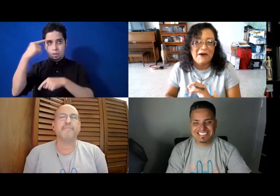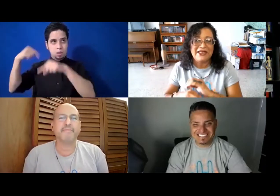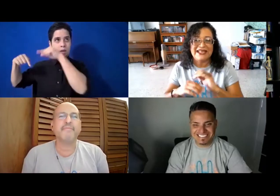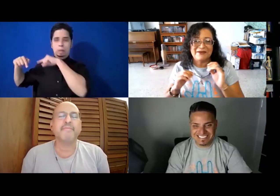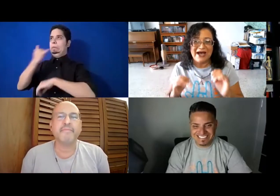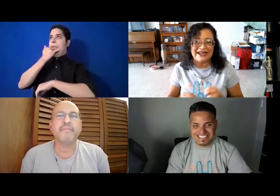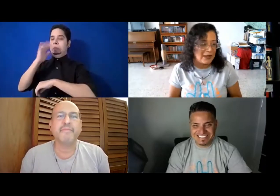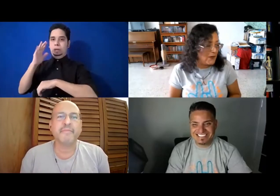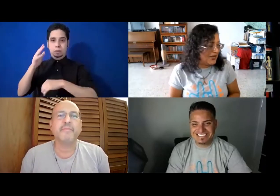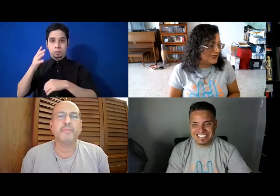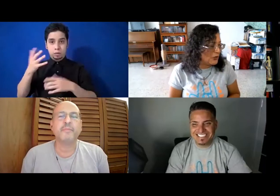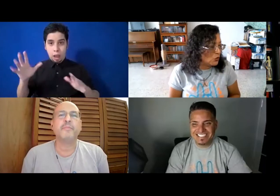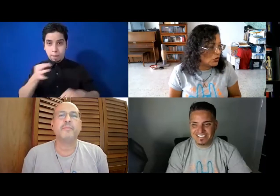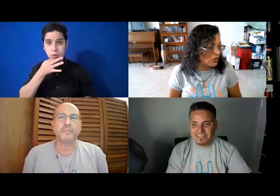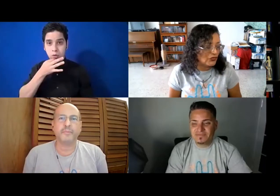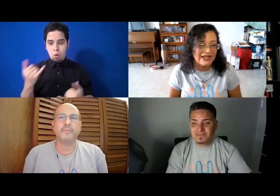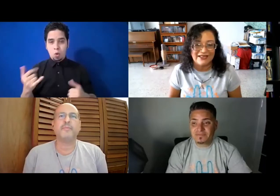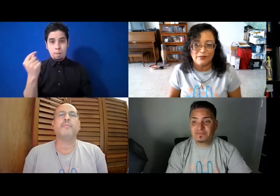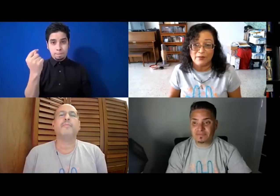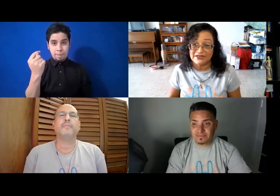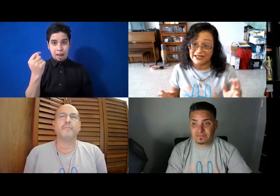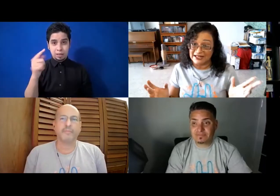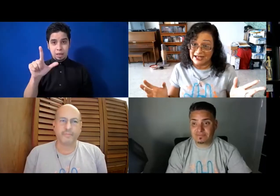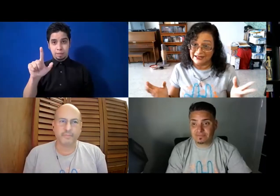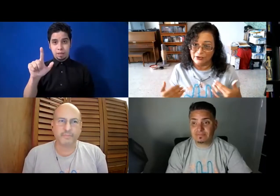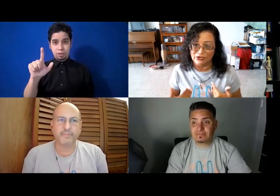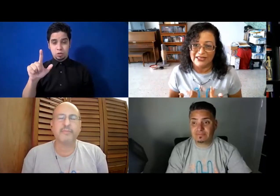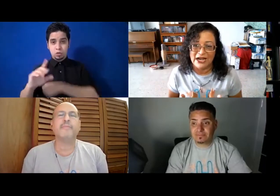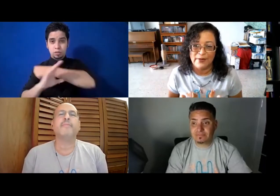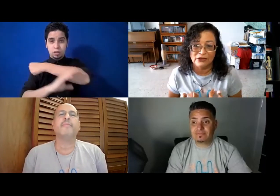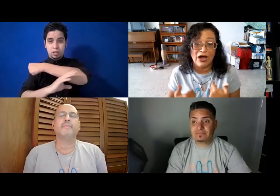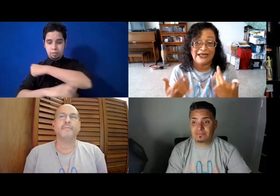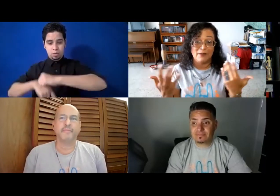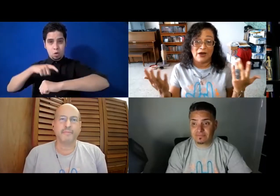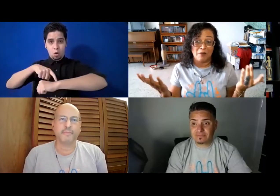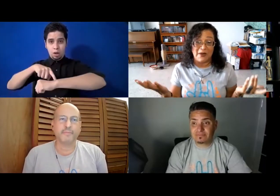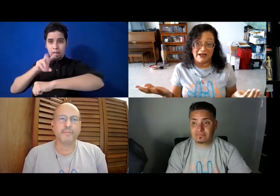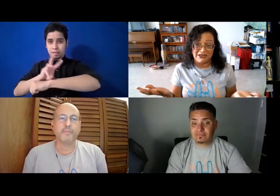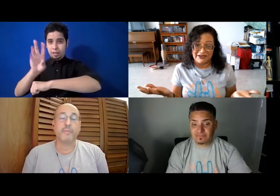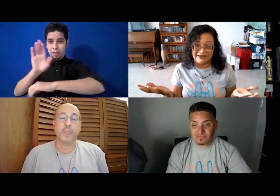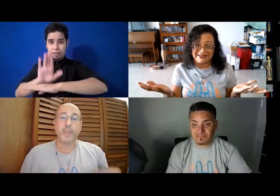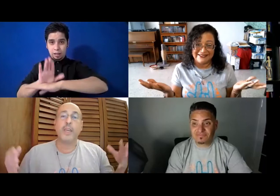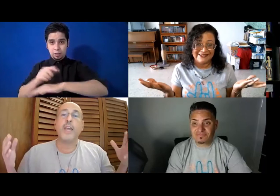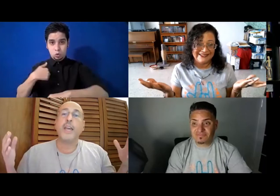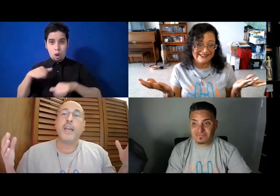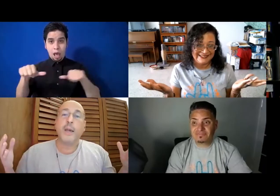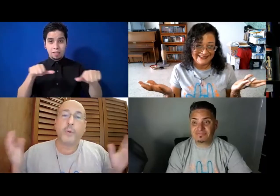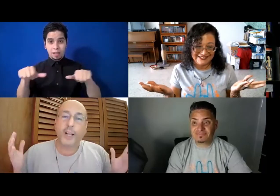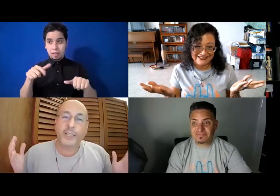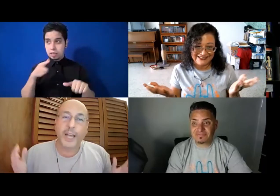Hoy es martes 21 de septiembre, 6 de la tarde, y yo soy Adriana Pantoja, ¿y quién me acompaña? Hola, aquí está